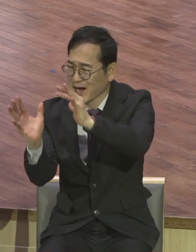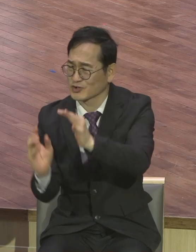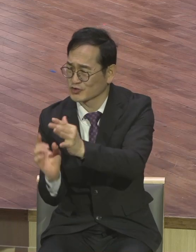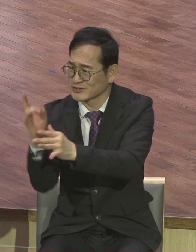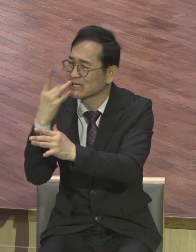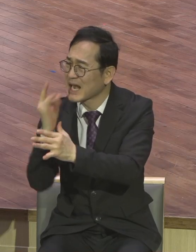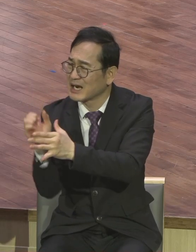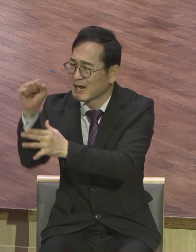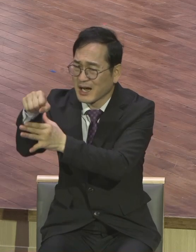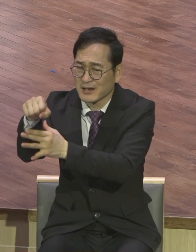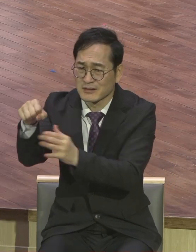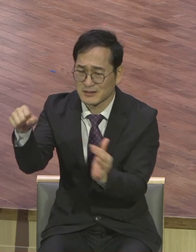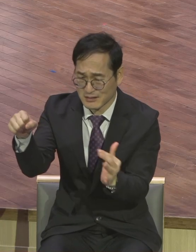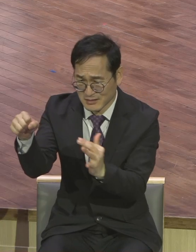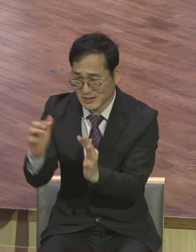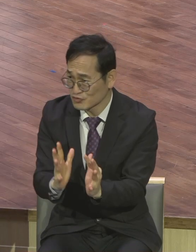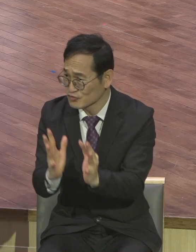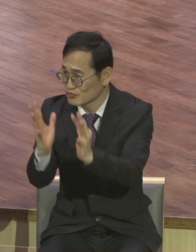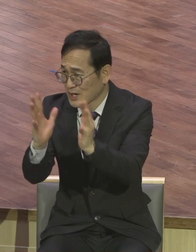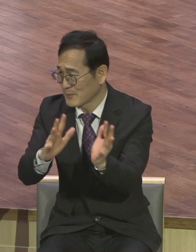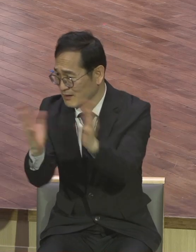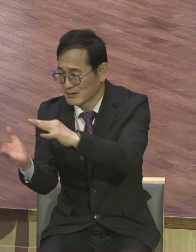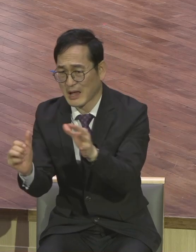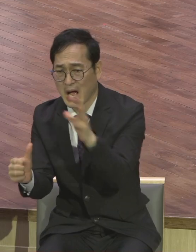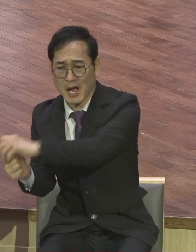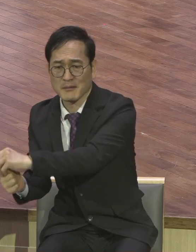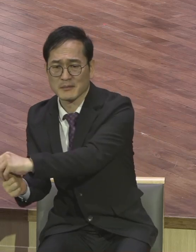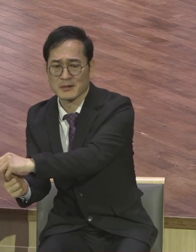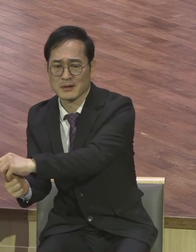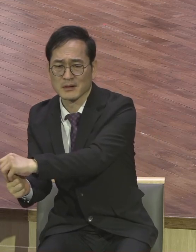다 정리하잖아요 그렇죠 그런 것처럼 열매 맺을 기다려야 돼요